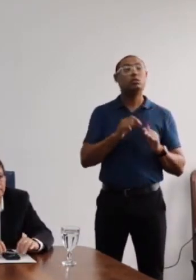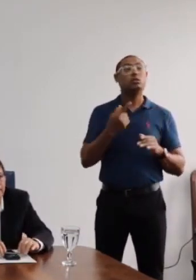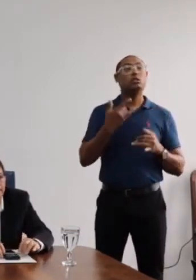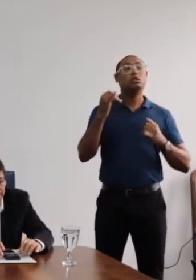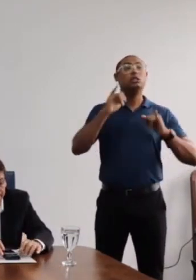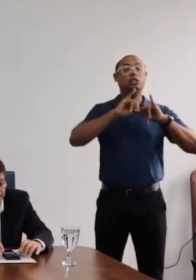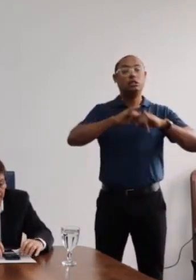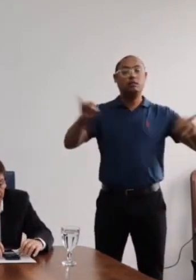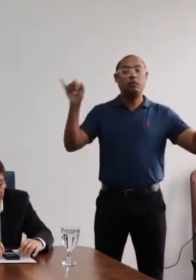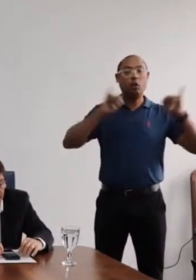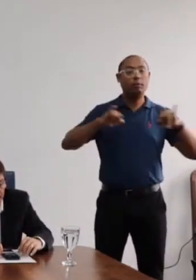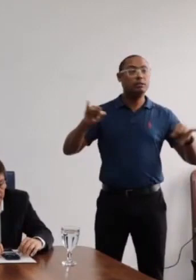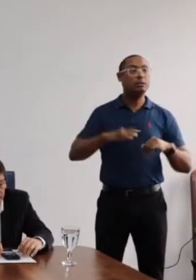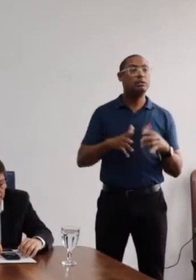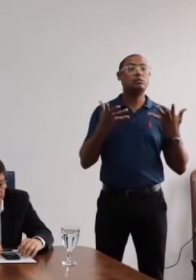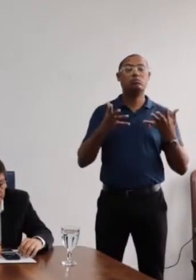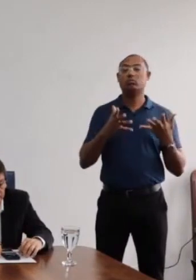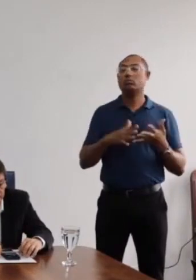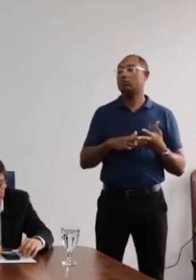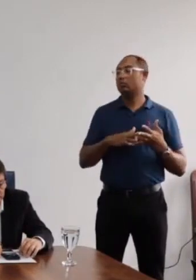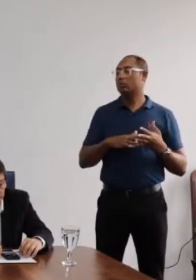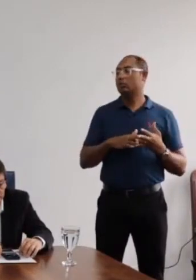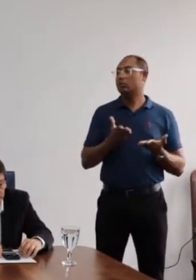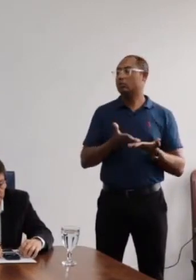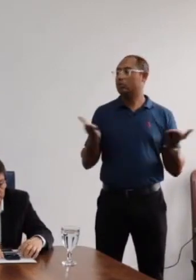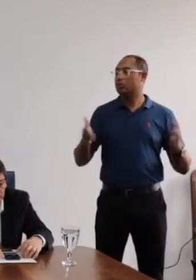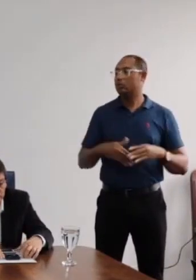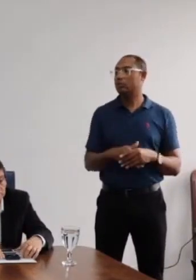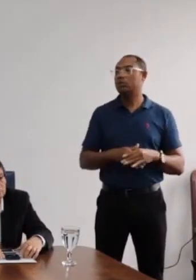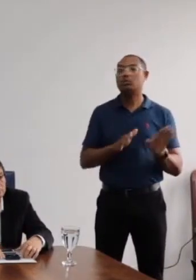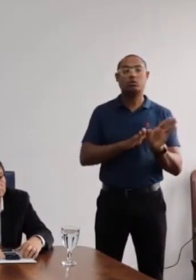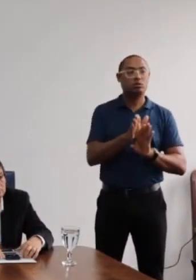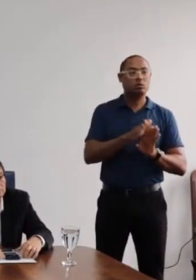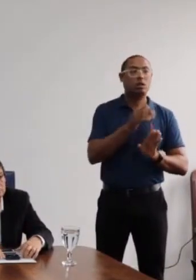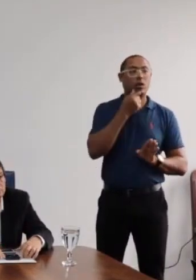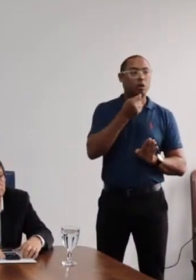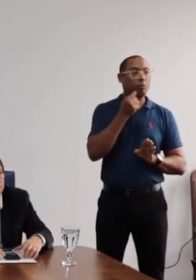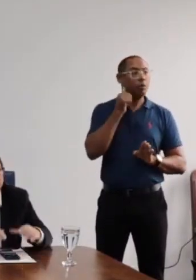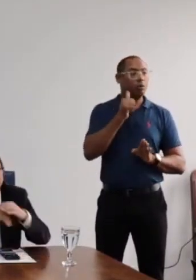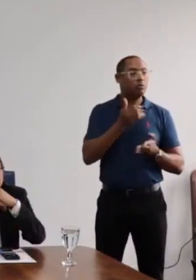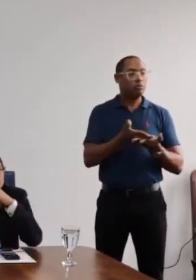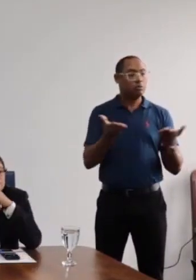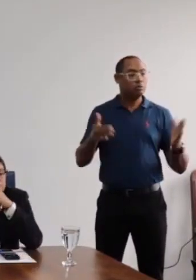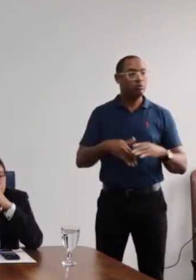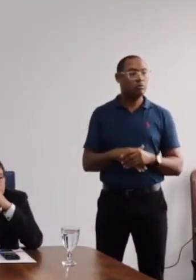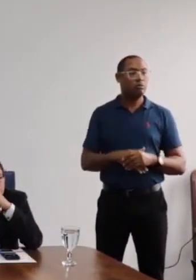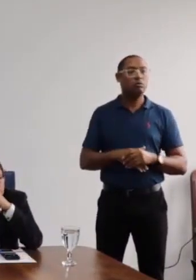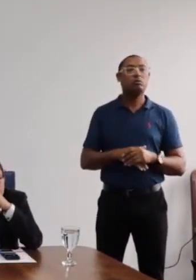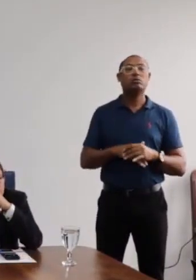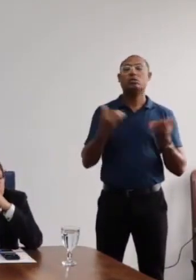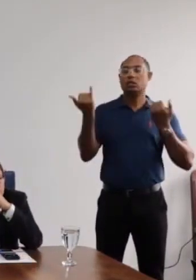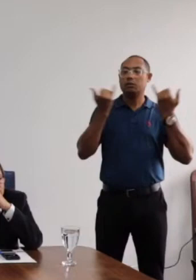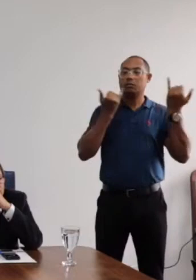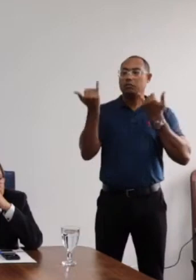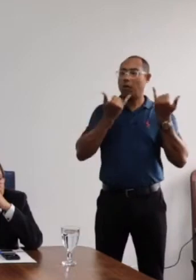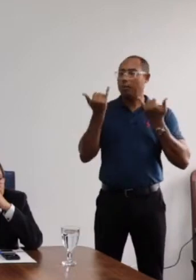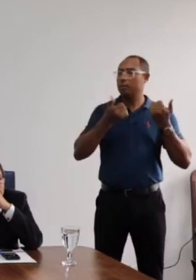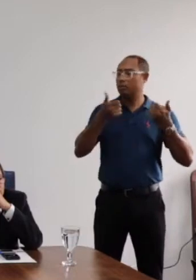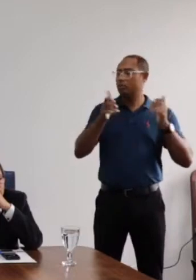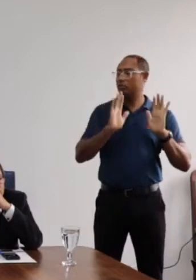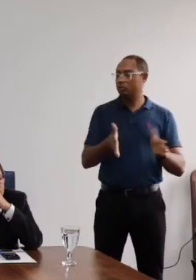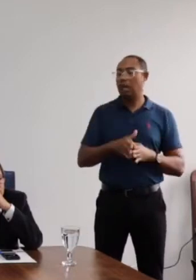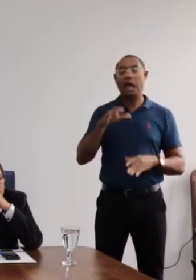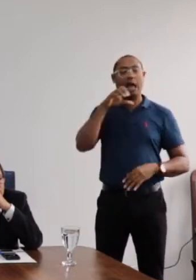informes. Eu gostaria, antes de franquear a palavra aqui para os conselheiros e conselheiras sobre informes, apresentar